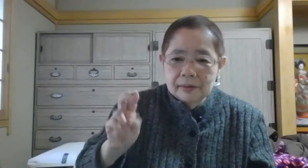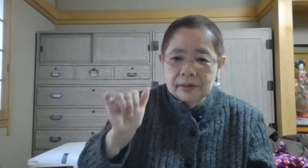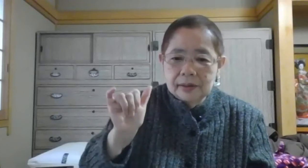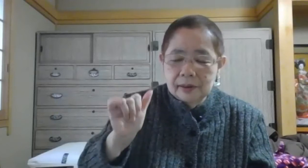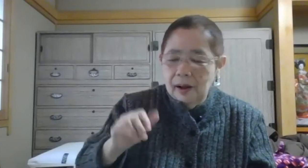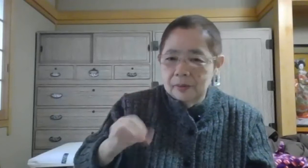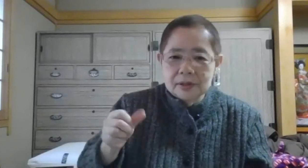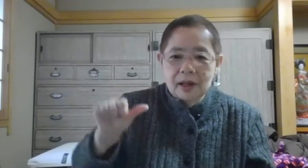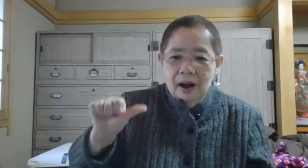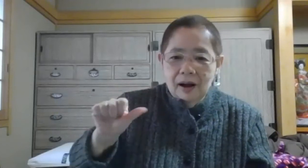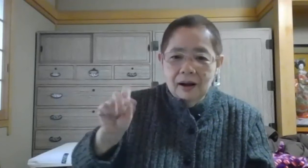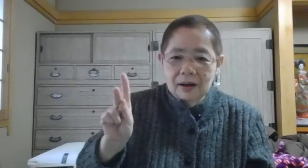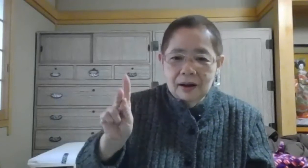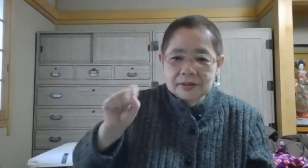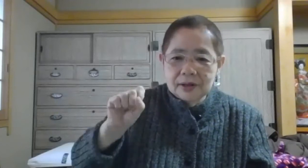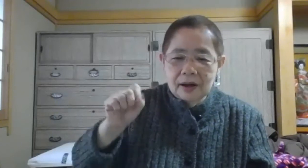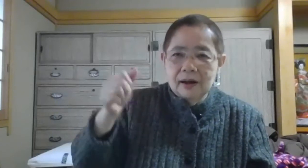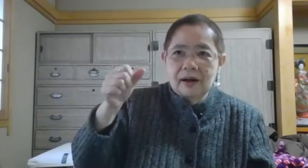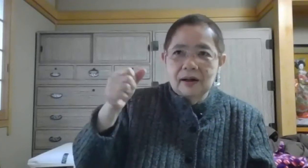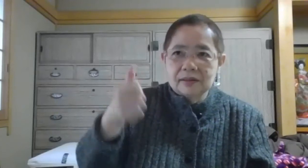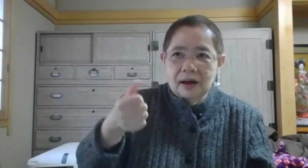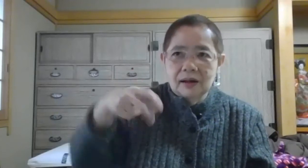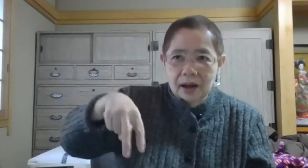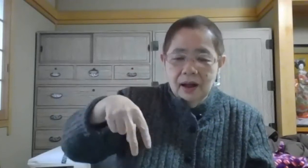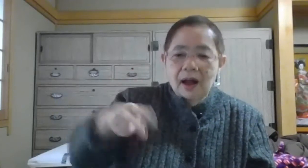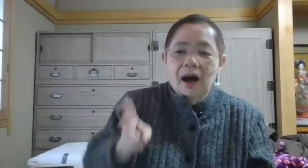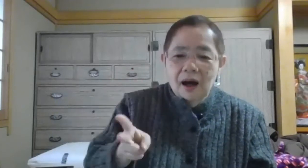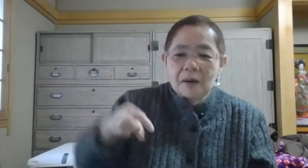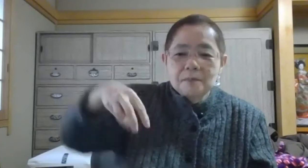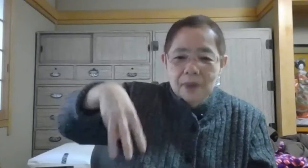あかさたなはま